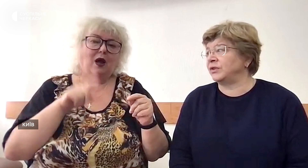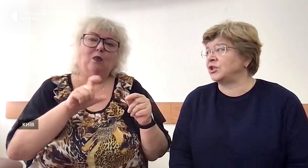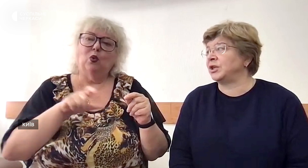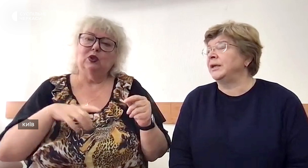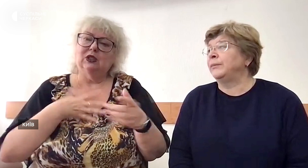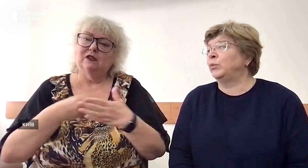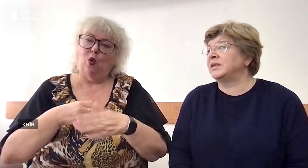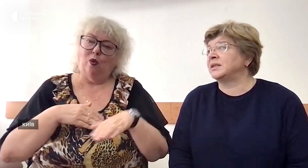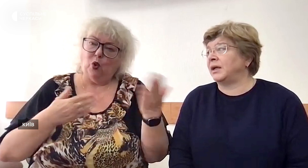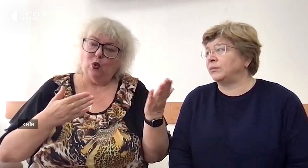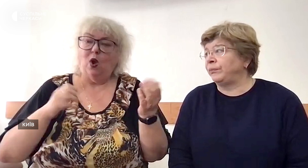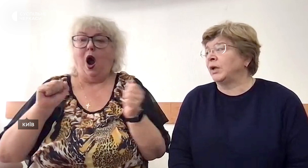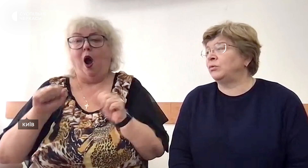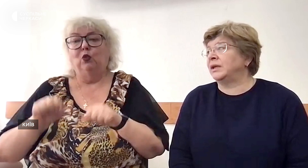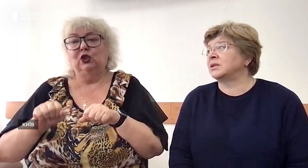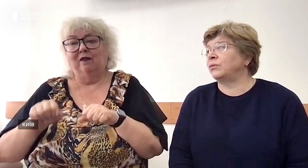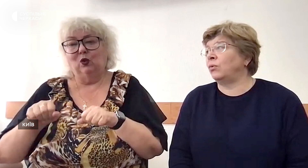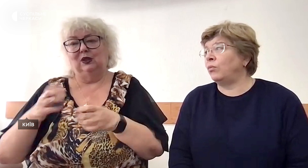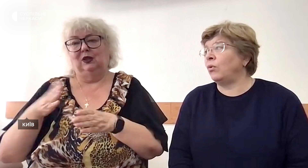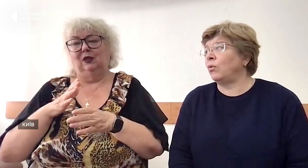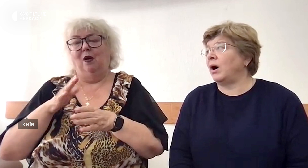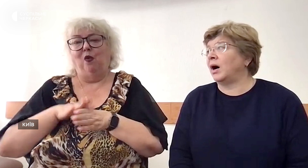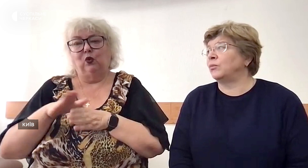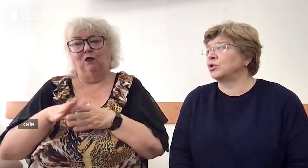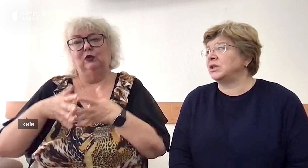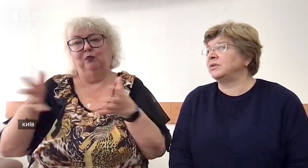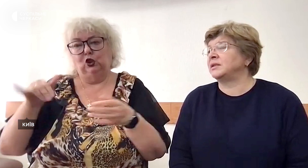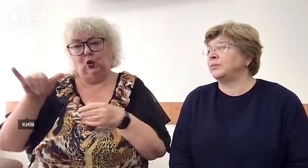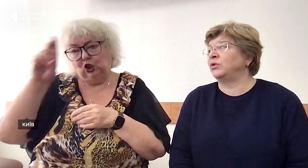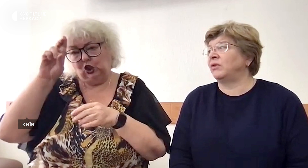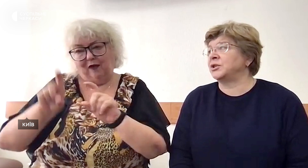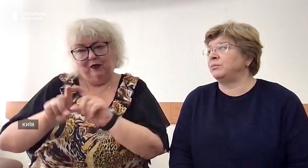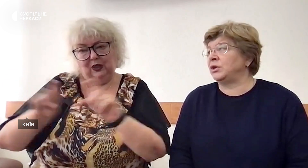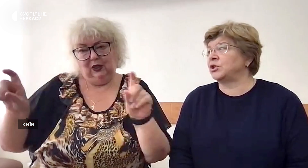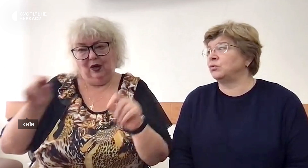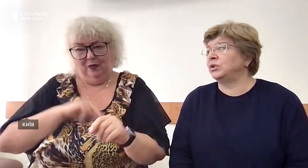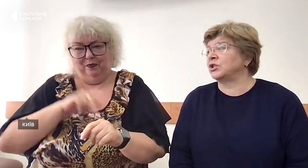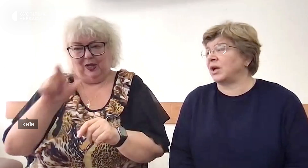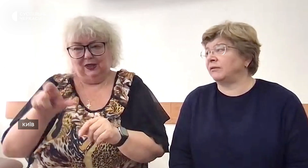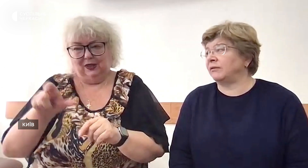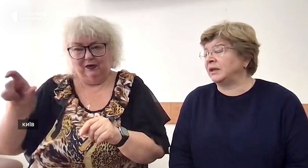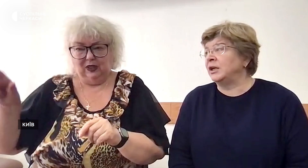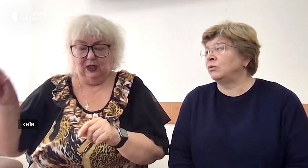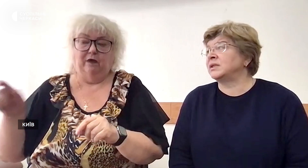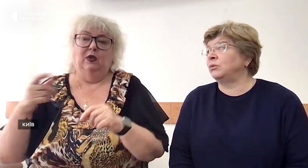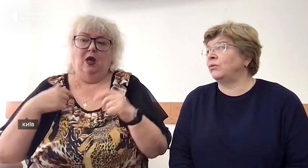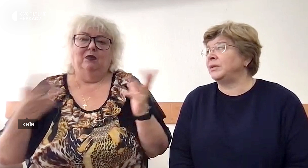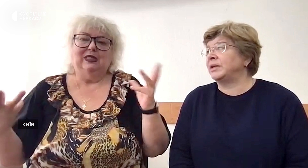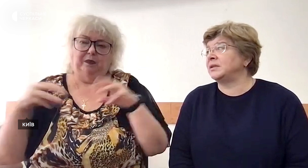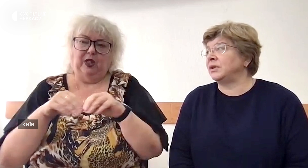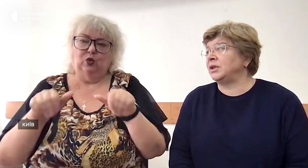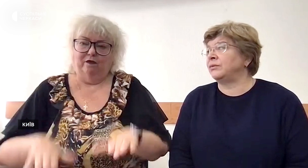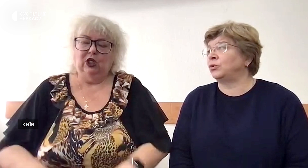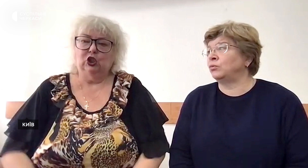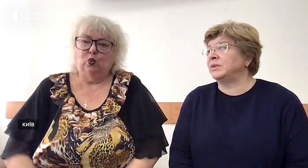швидше, бо ми знаємо людей з свого боку, а можливості повноважень більше у державних установ